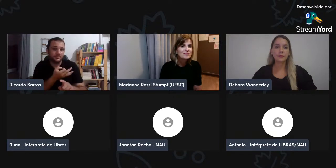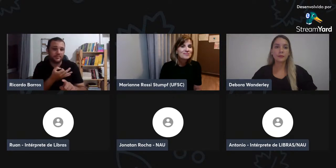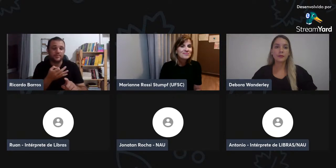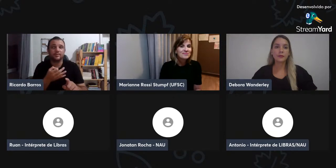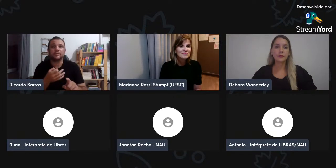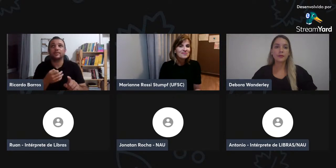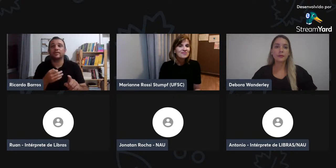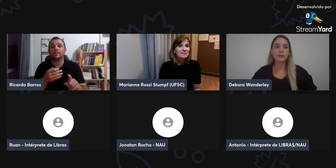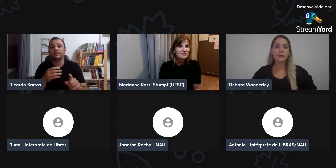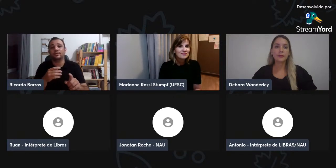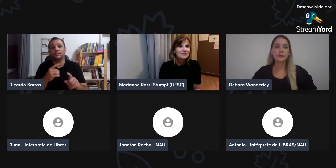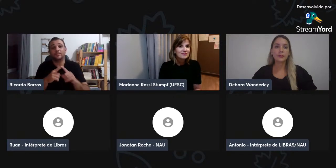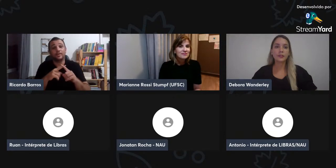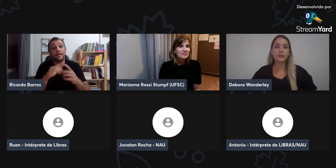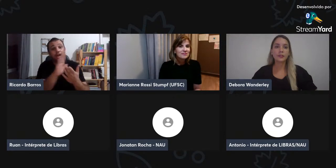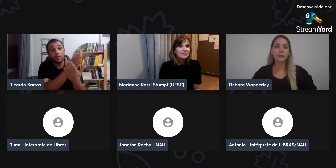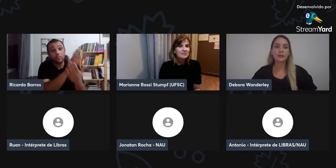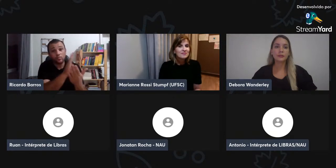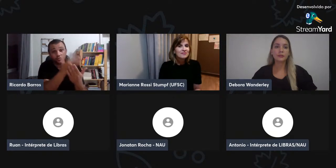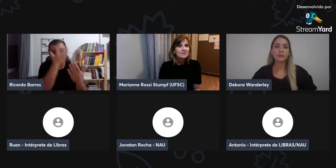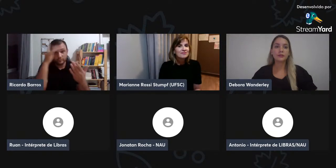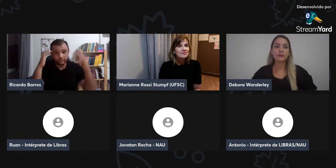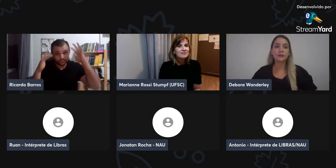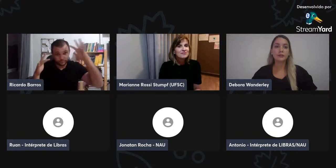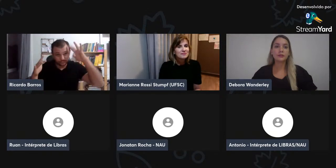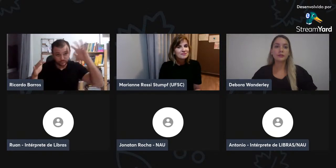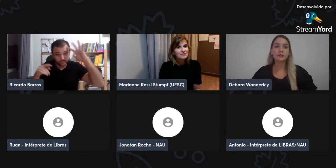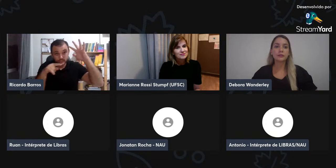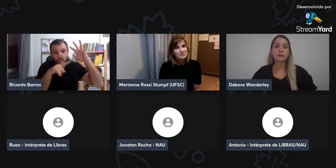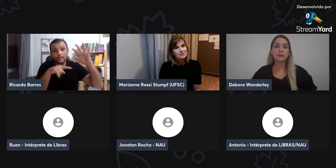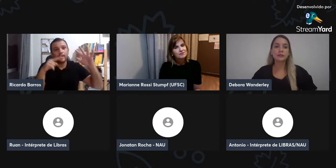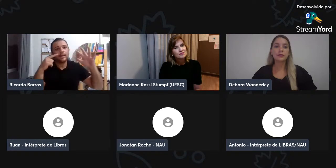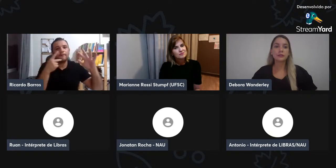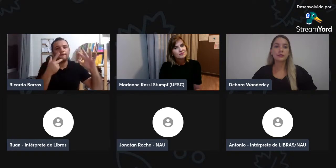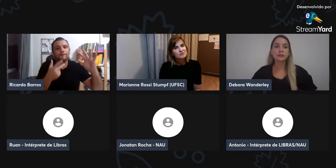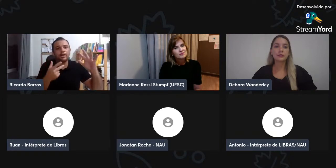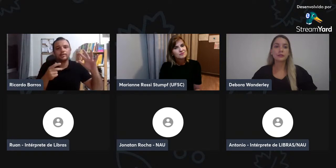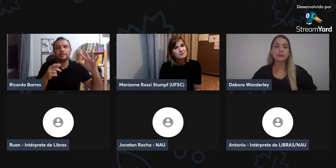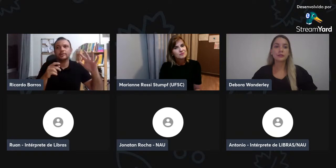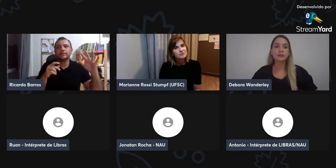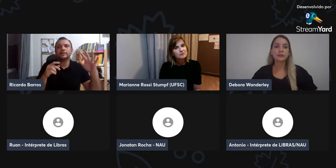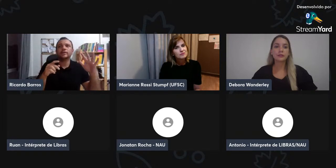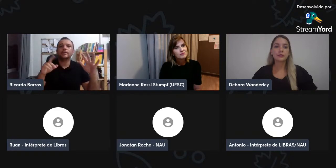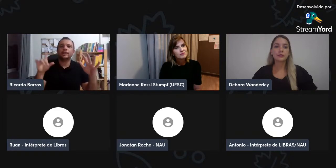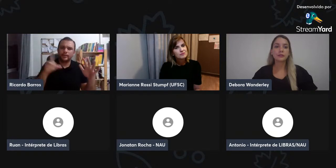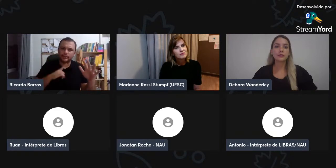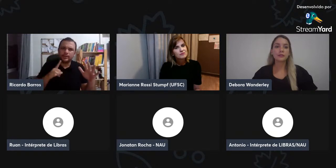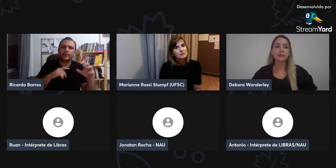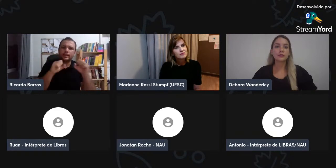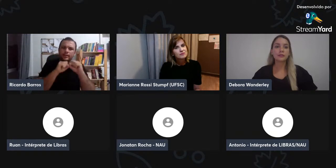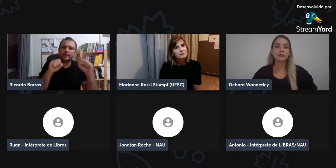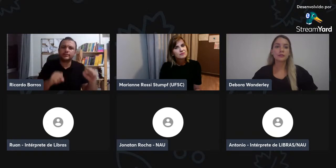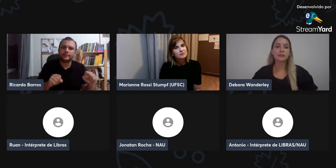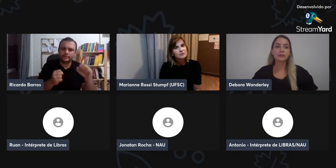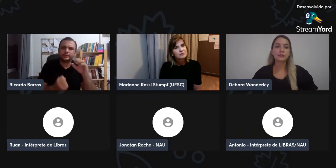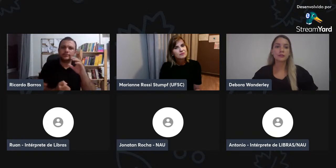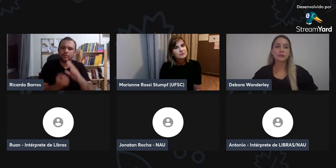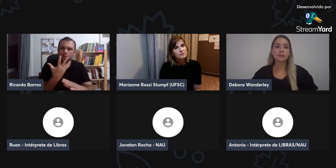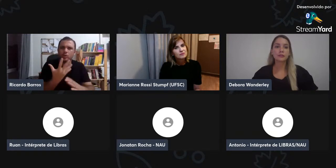Essa pergunta foi muito interessante, então, algumas pessoas